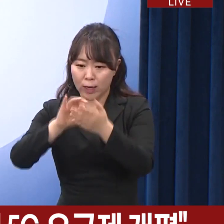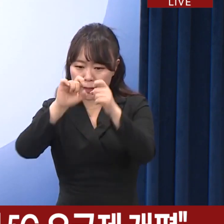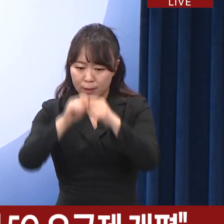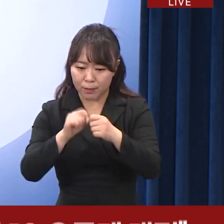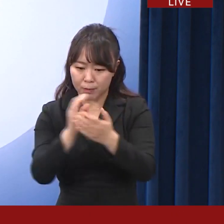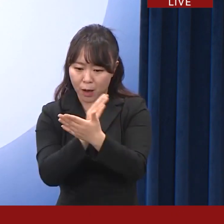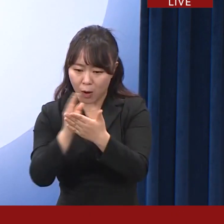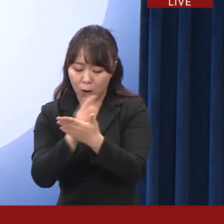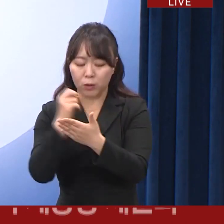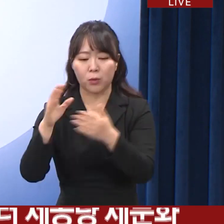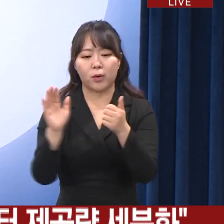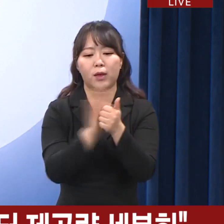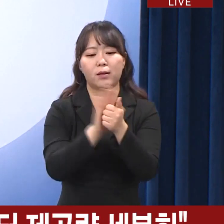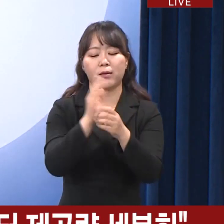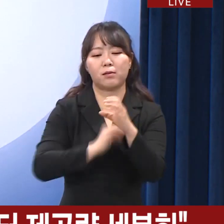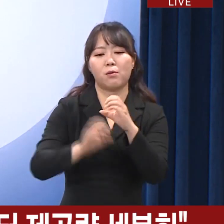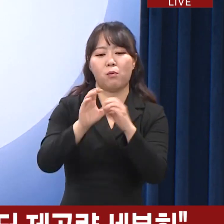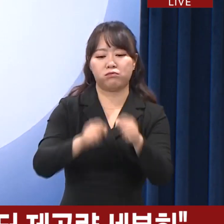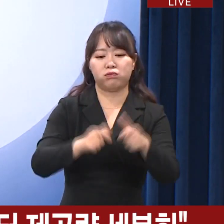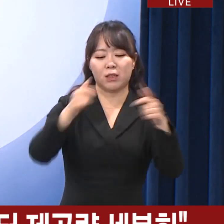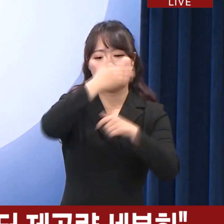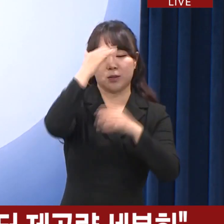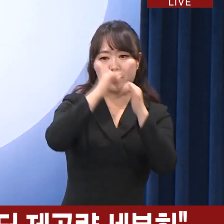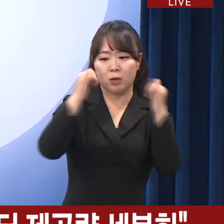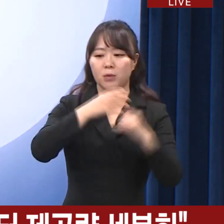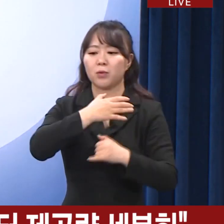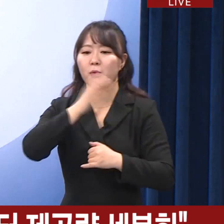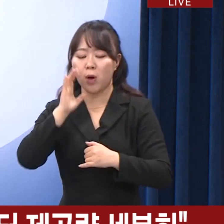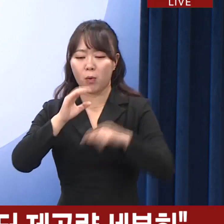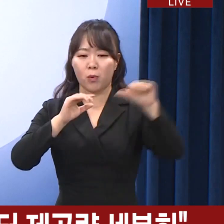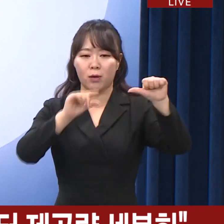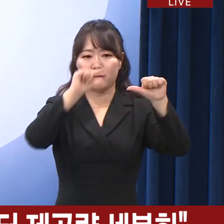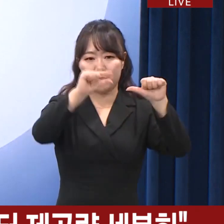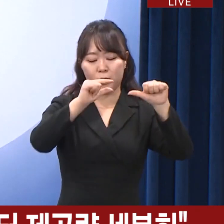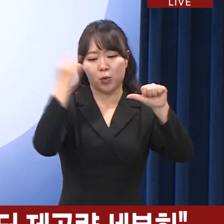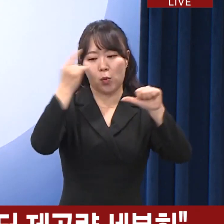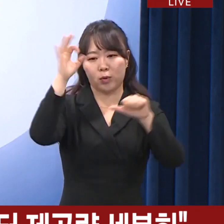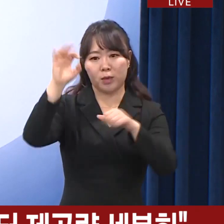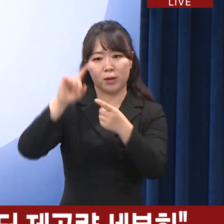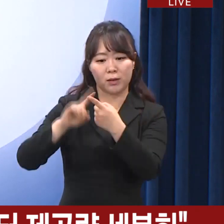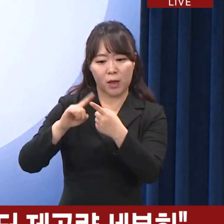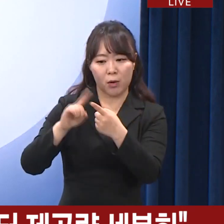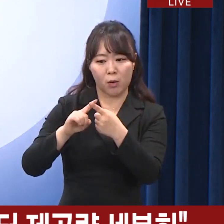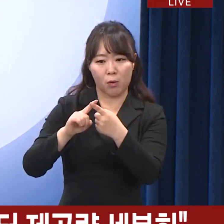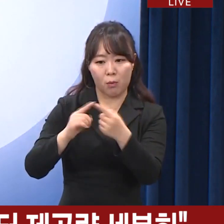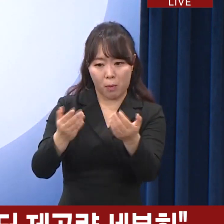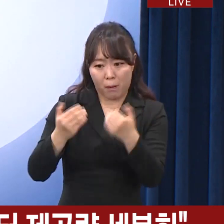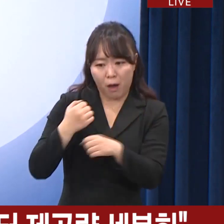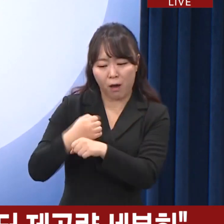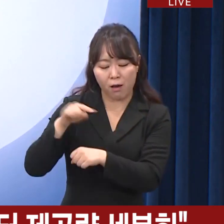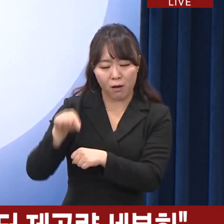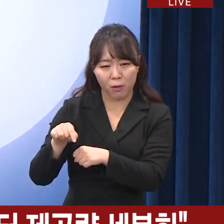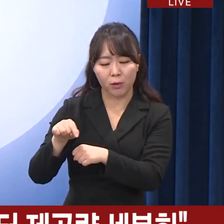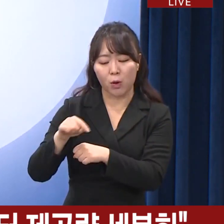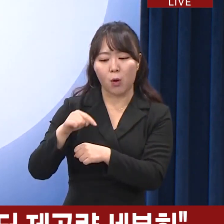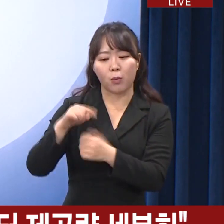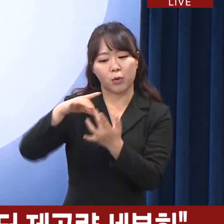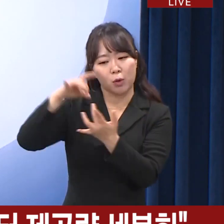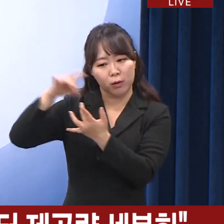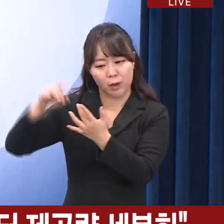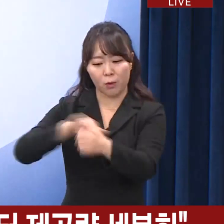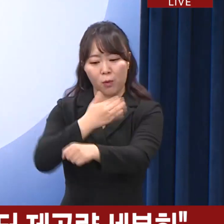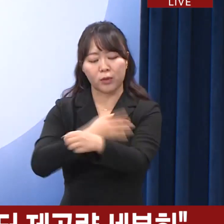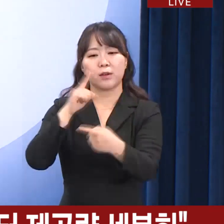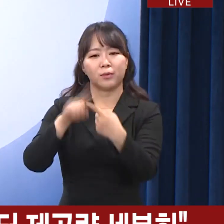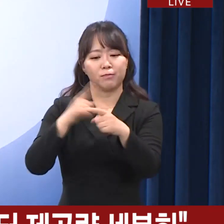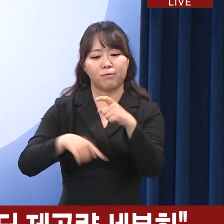혜택이 강화된 청년 고령청 5G 요금제 출시를 유도하여 요금제 선택권을